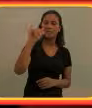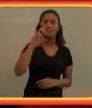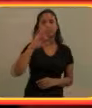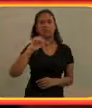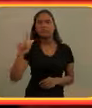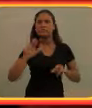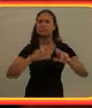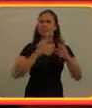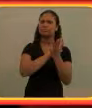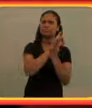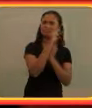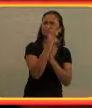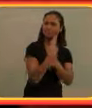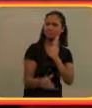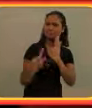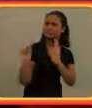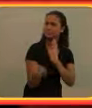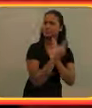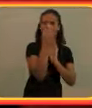milhares de músicas.